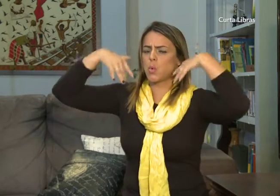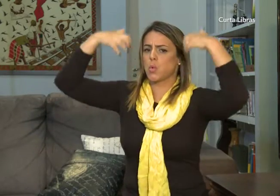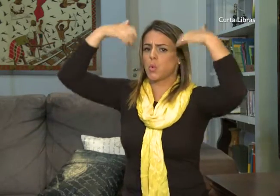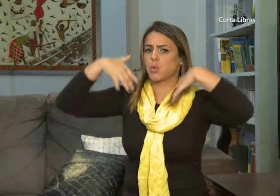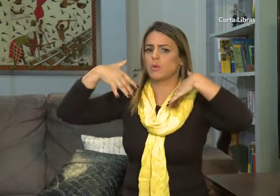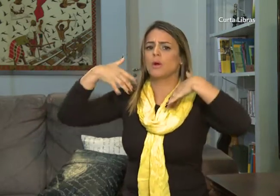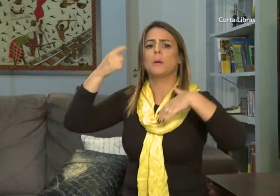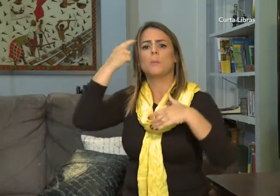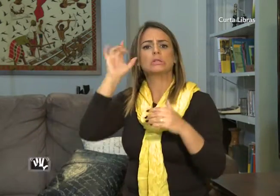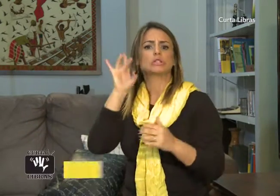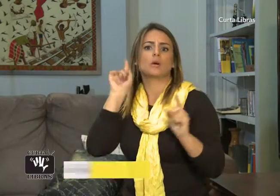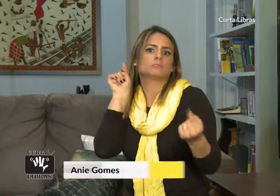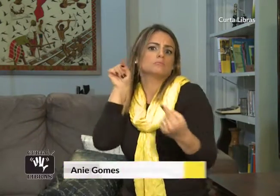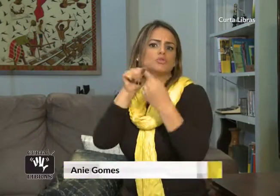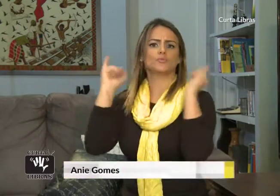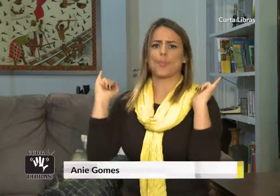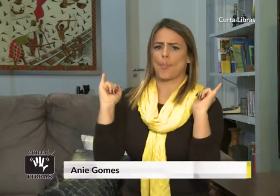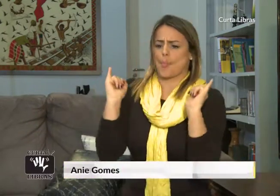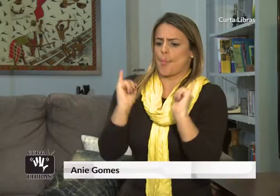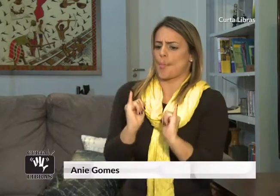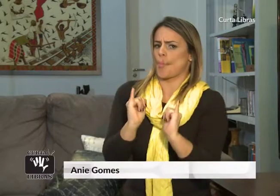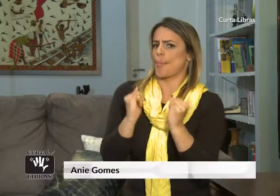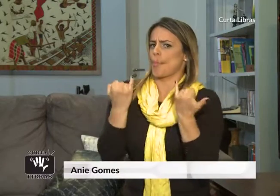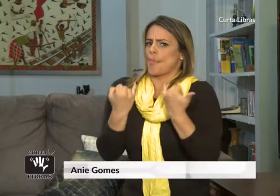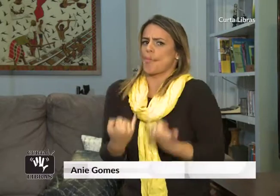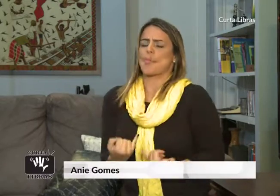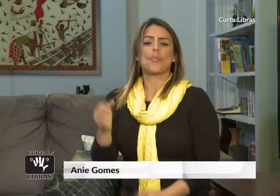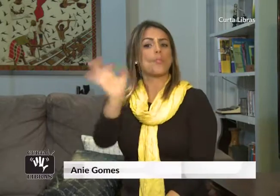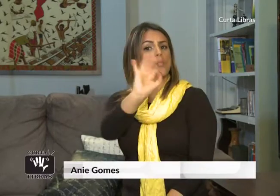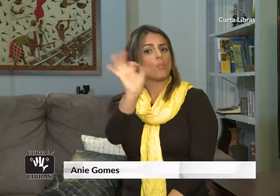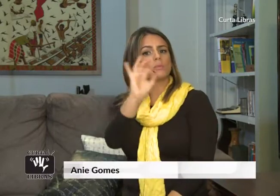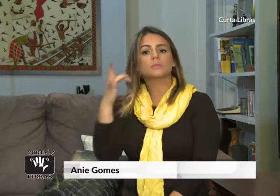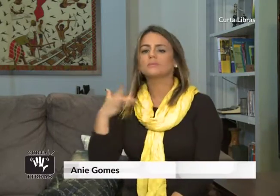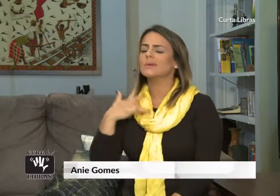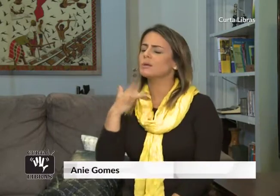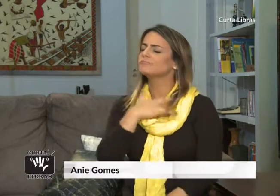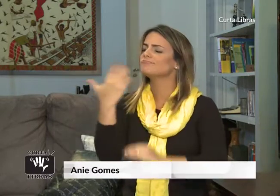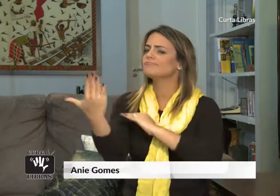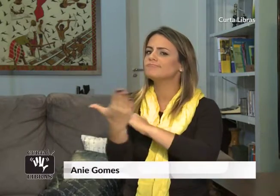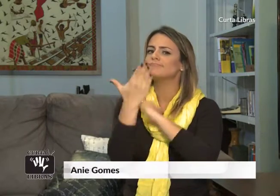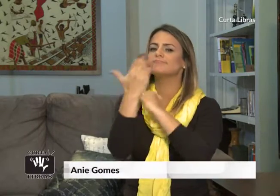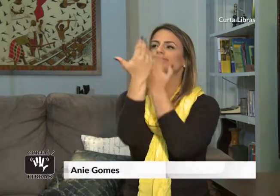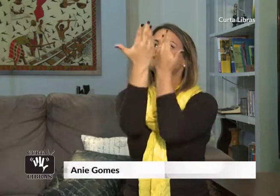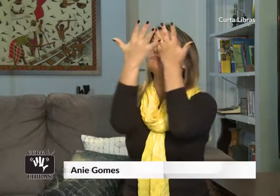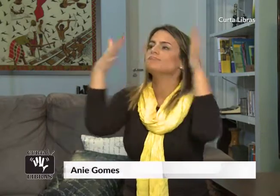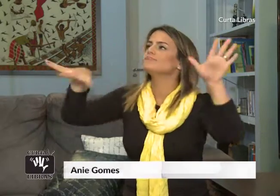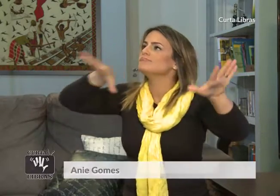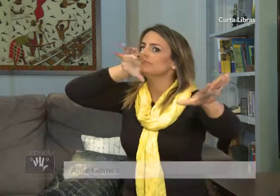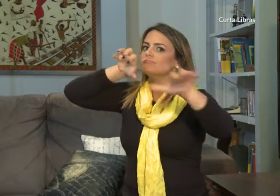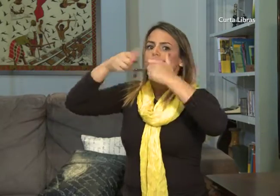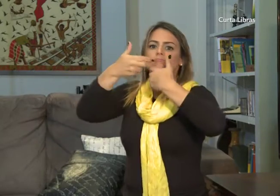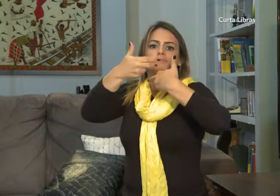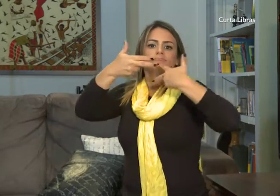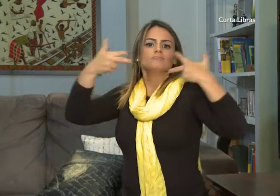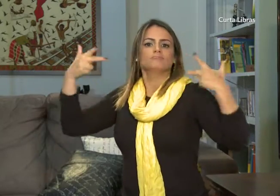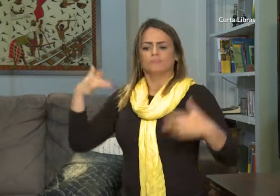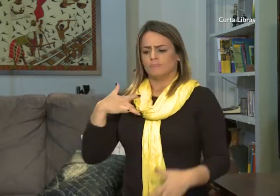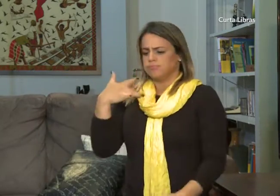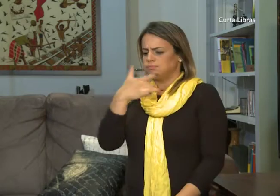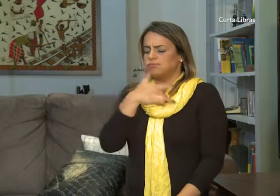visam só a boa forma, mas incentivam hábitos saudáveis que nos proporcionam uma boa respiração e sensação de bem-estar.